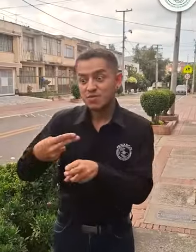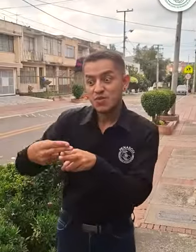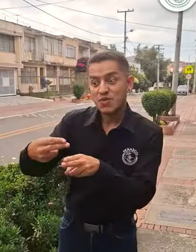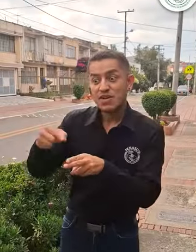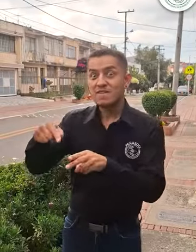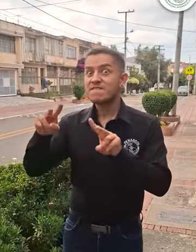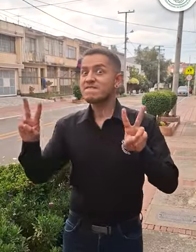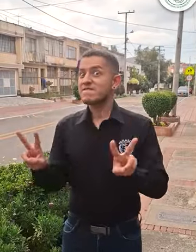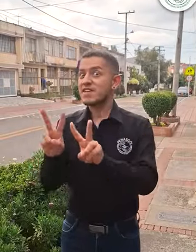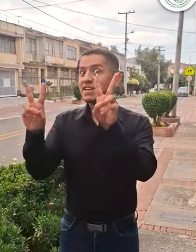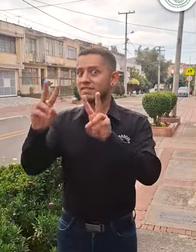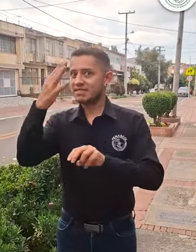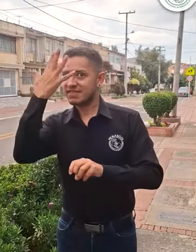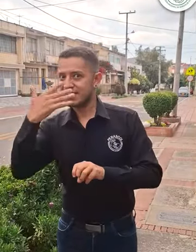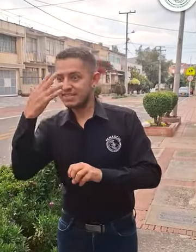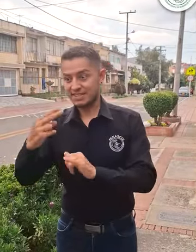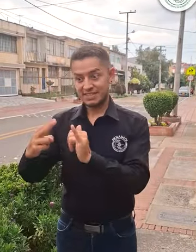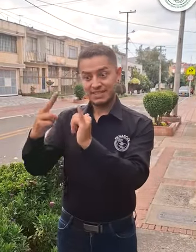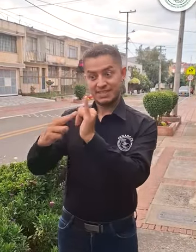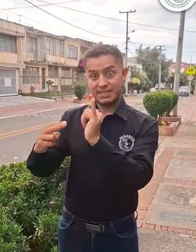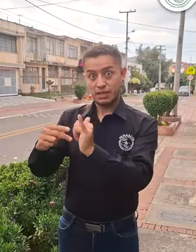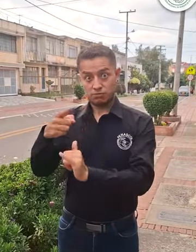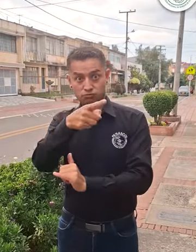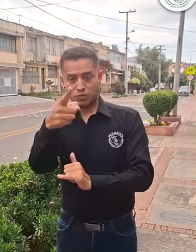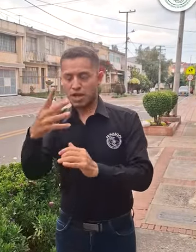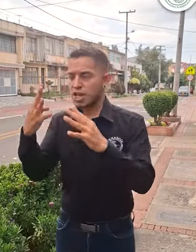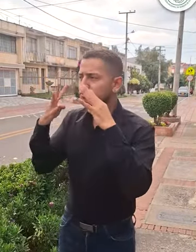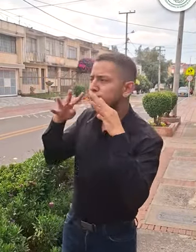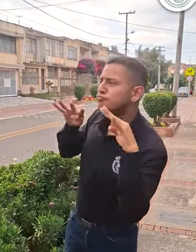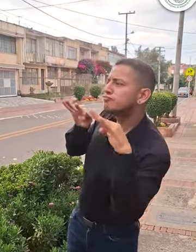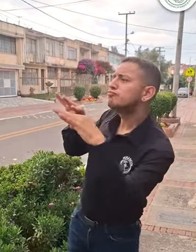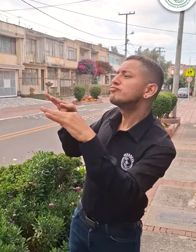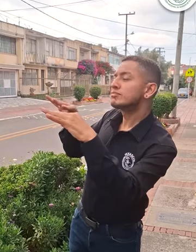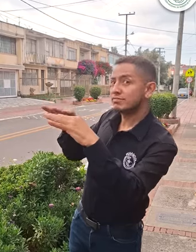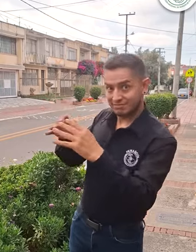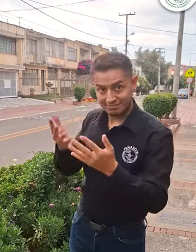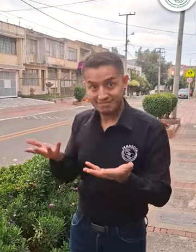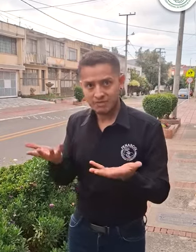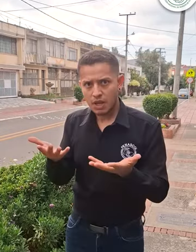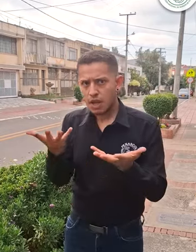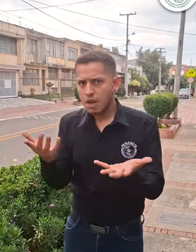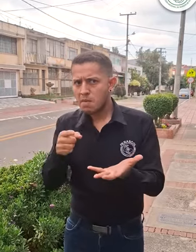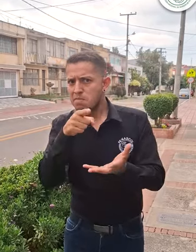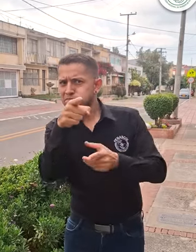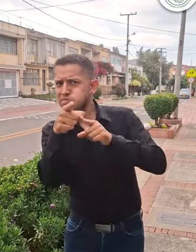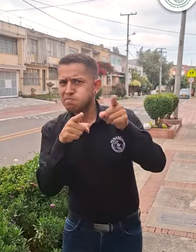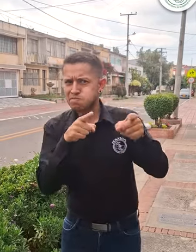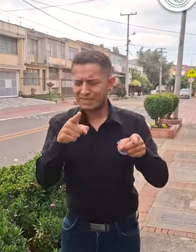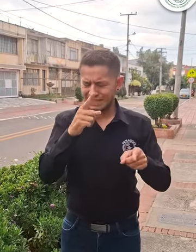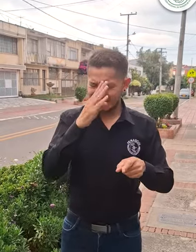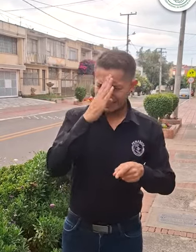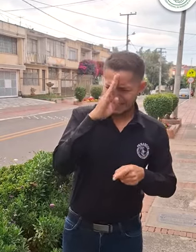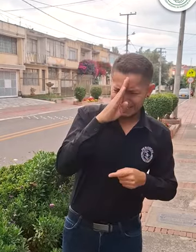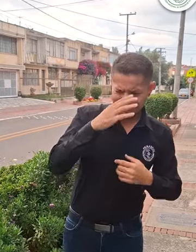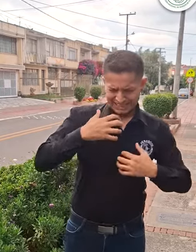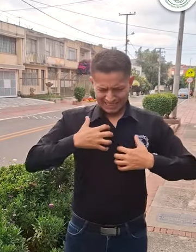Recuerden, esta transmisión será por el YouTube y el Facebook de FENASCOL. Si tienen dudas o inquietudes o preguntas,